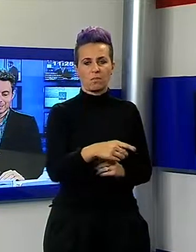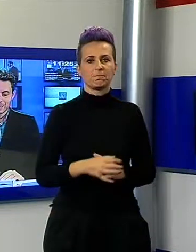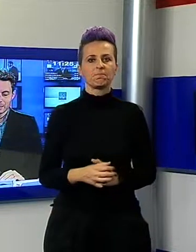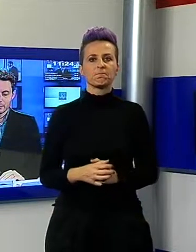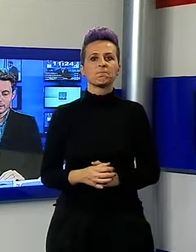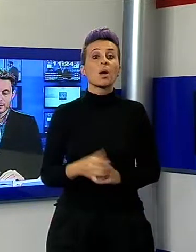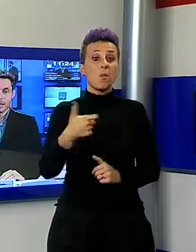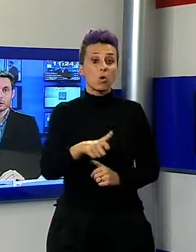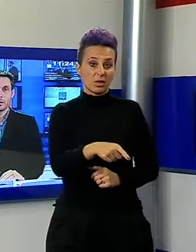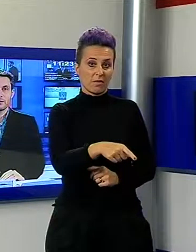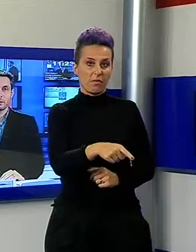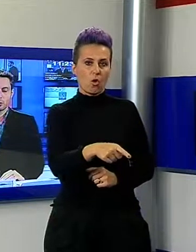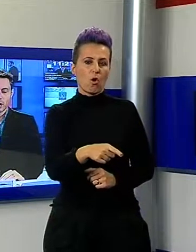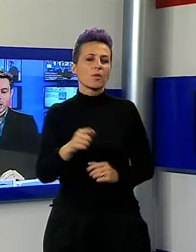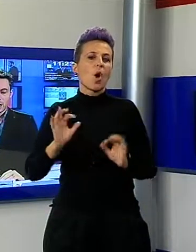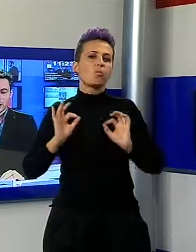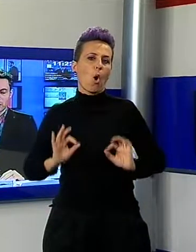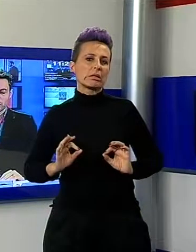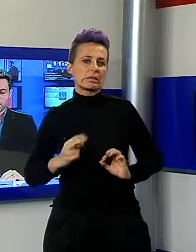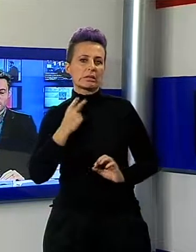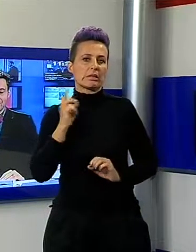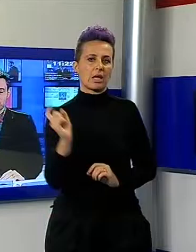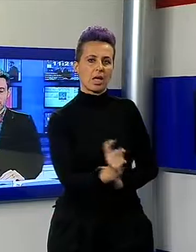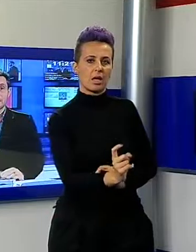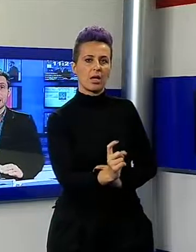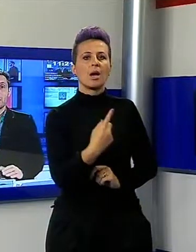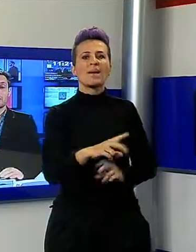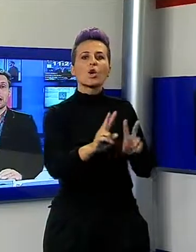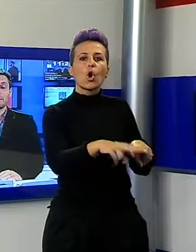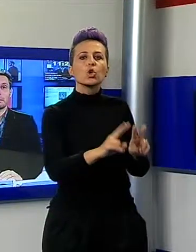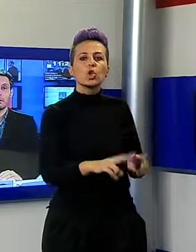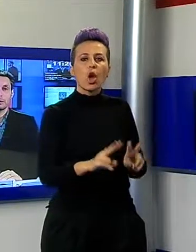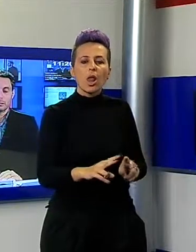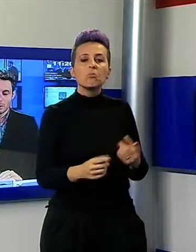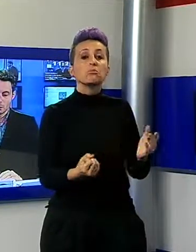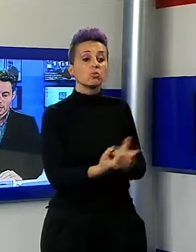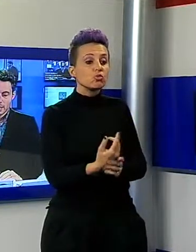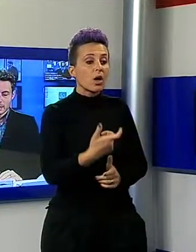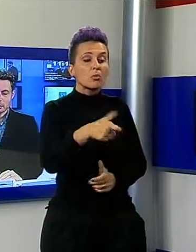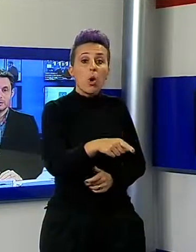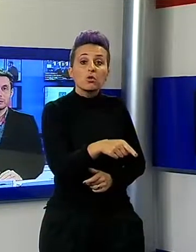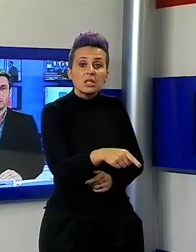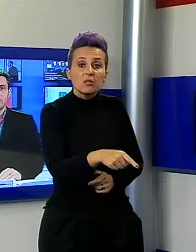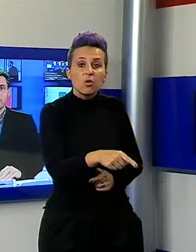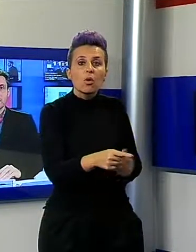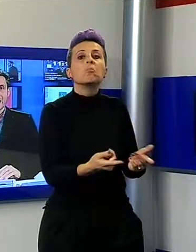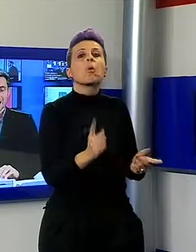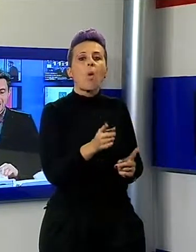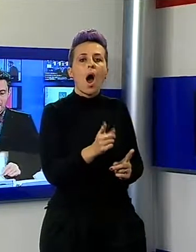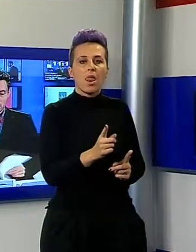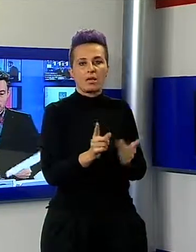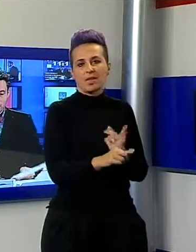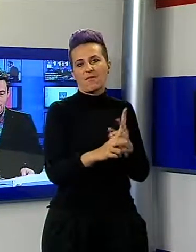chiamata anche la polizia che dovrà far luce sul fatto e capire che cosa abbia provocato il malore che è costato la vita